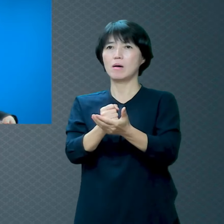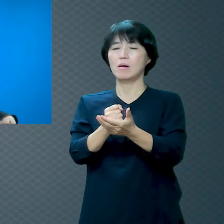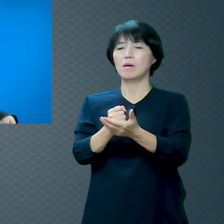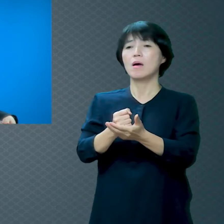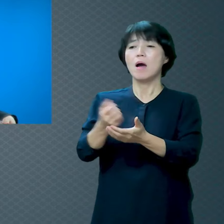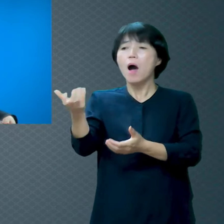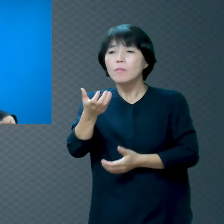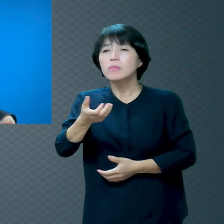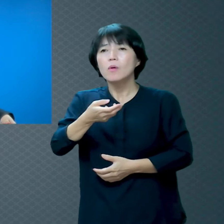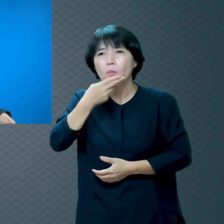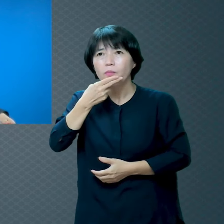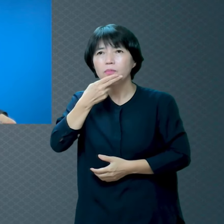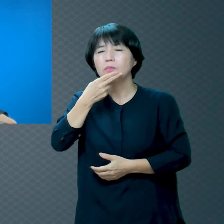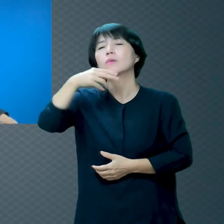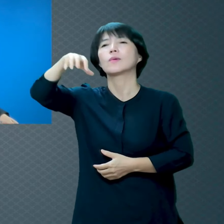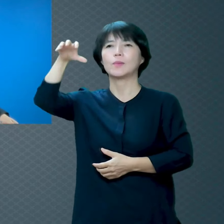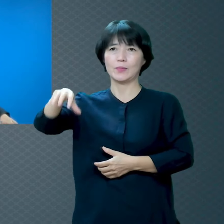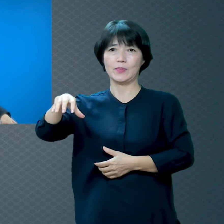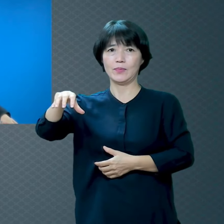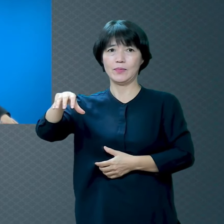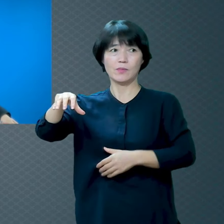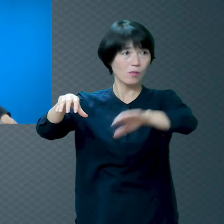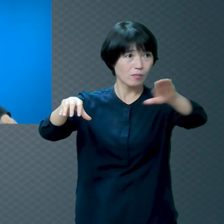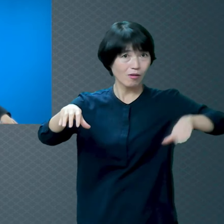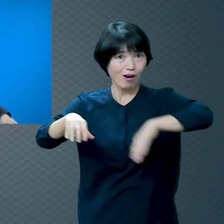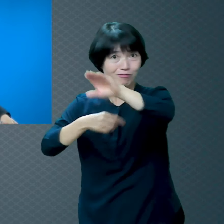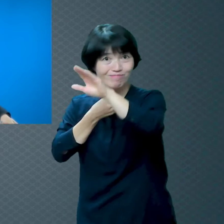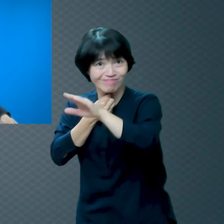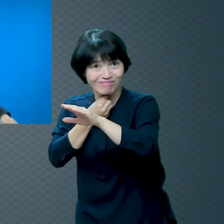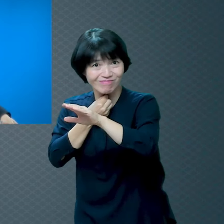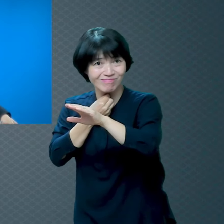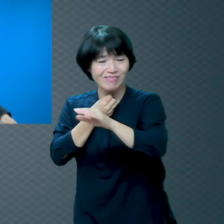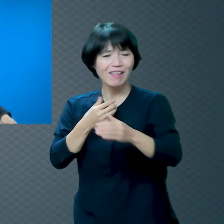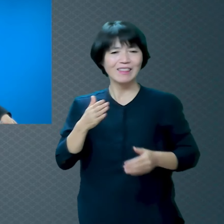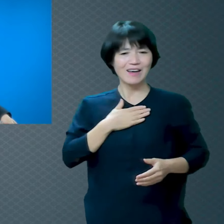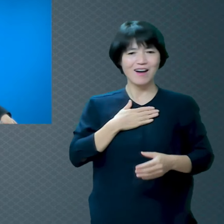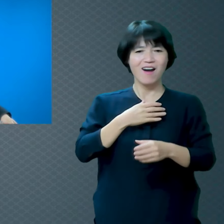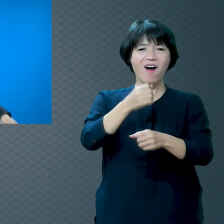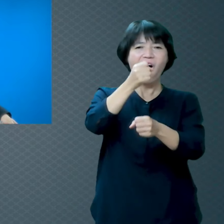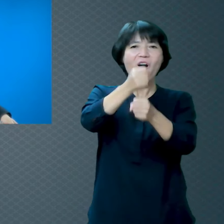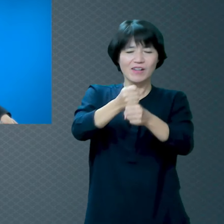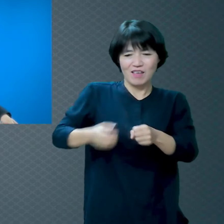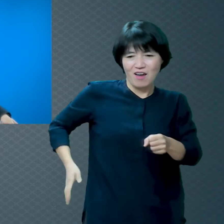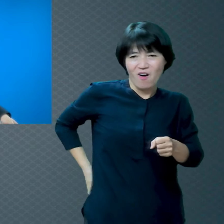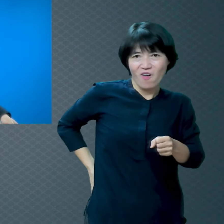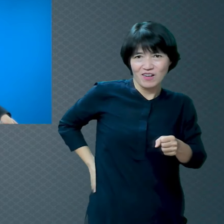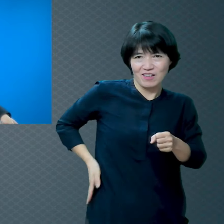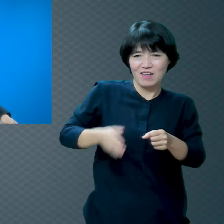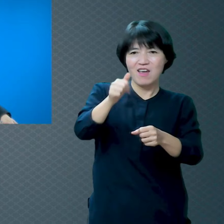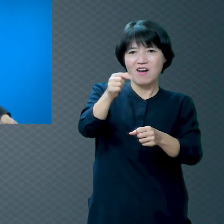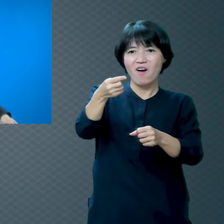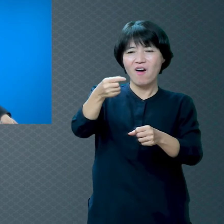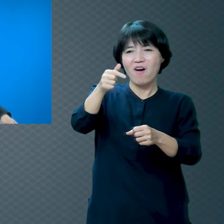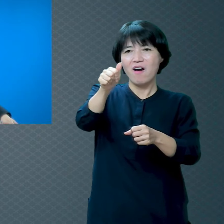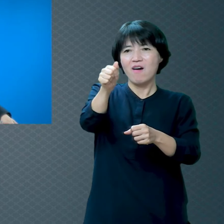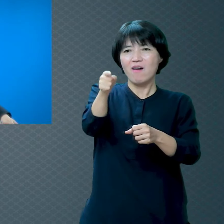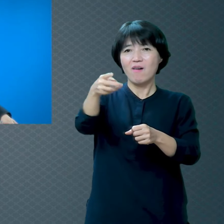저는 허리 때문에 지금 한 35년 고생하고 있는데